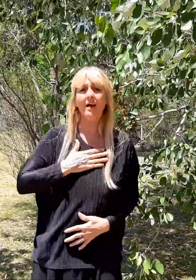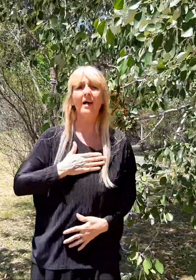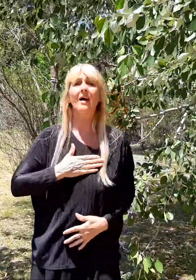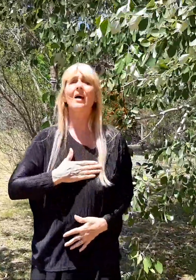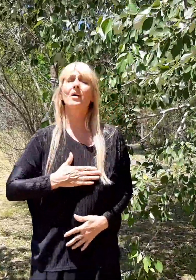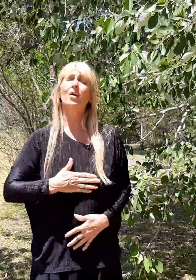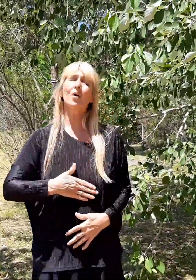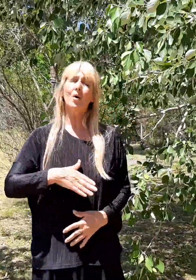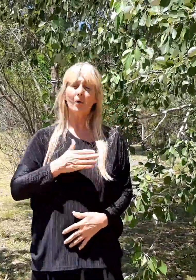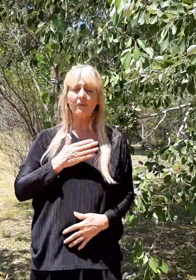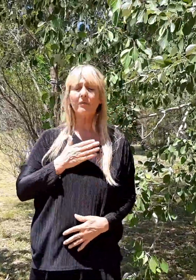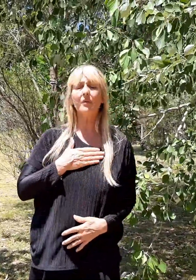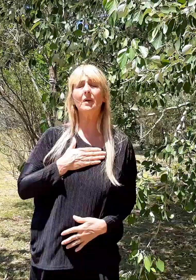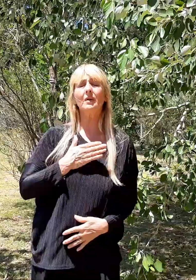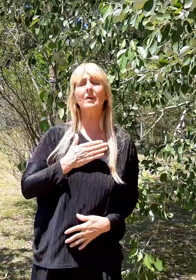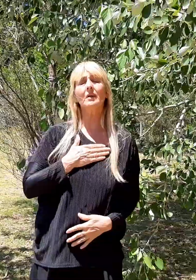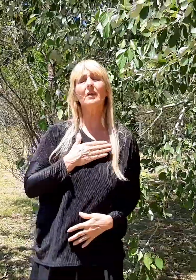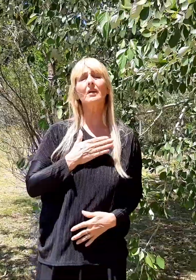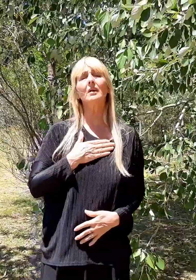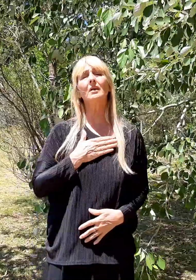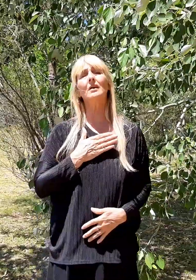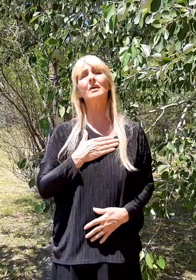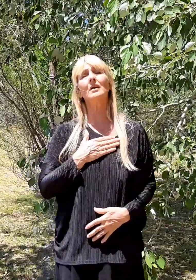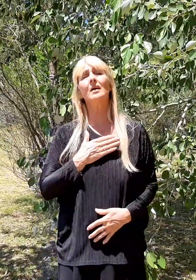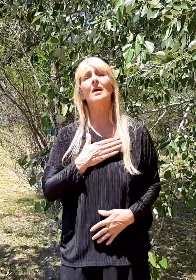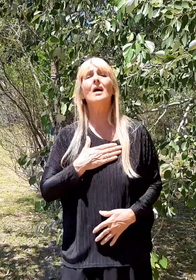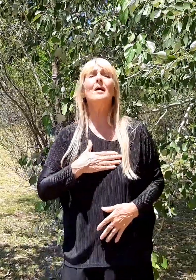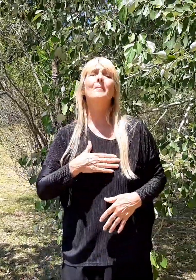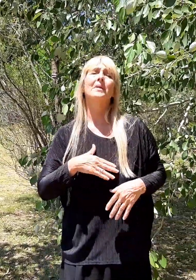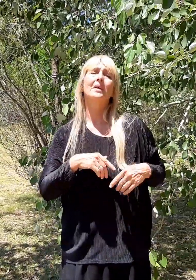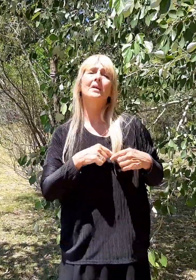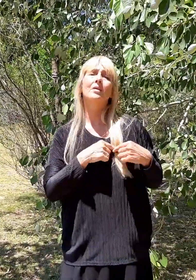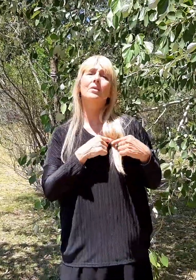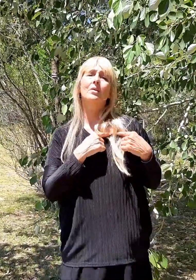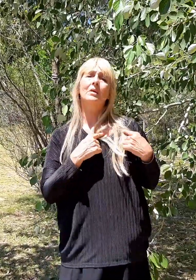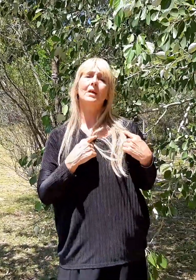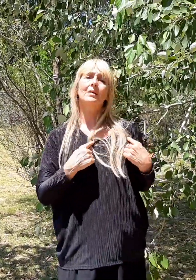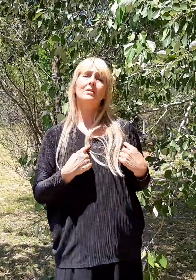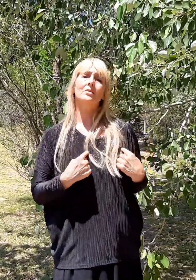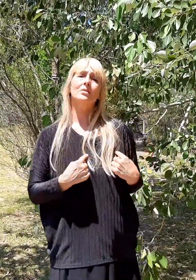en Mi corazón